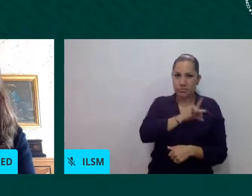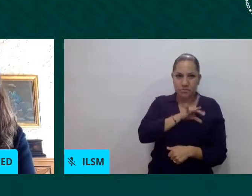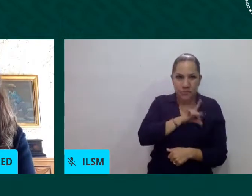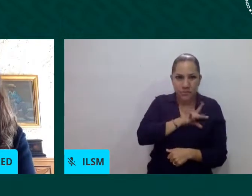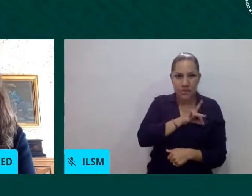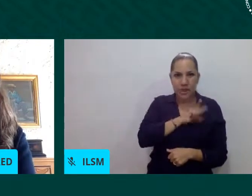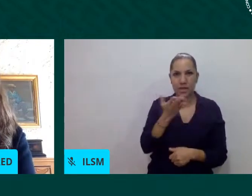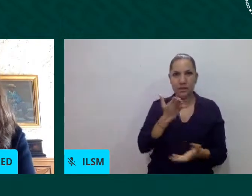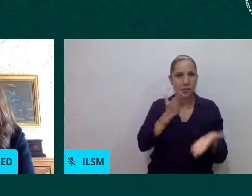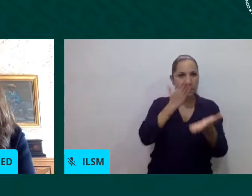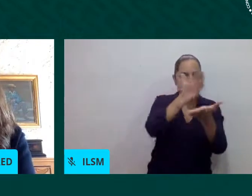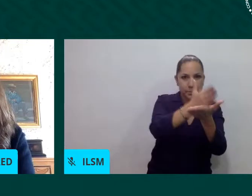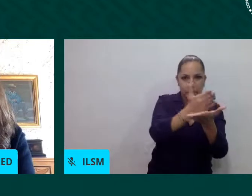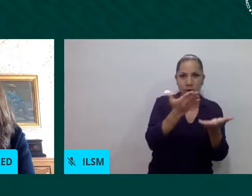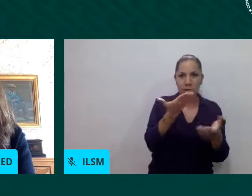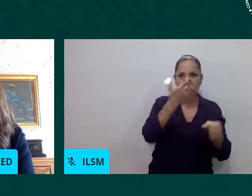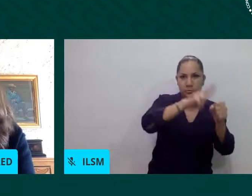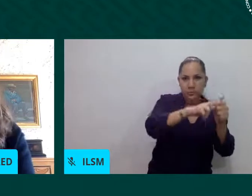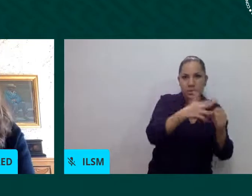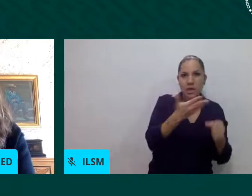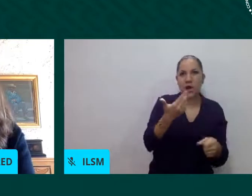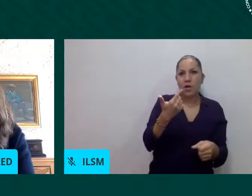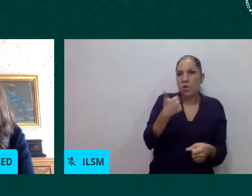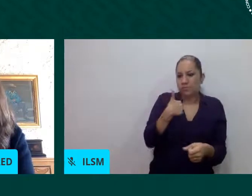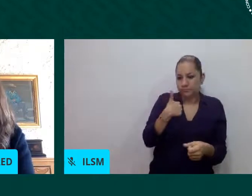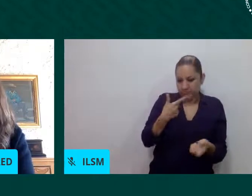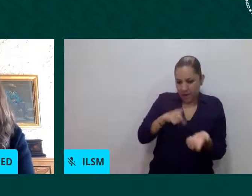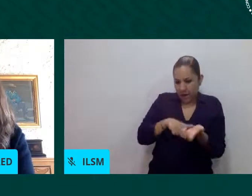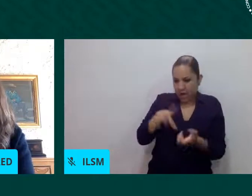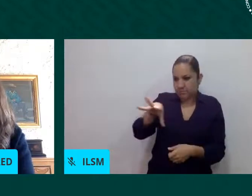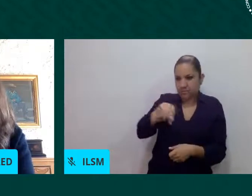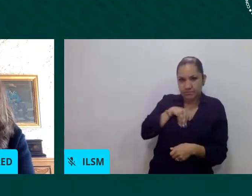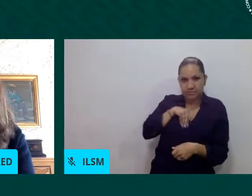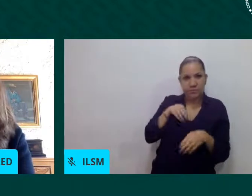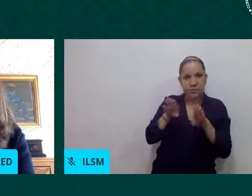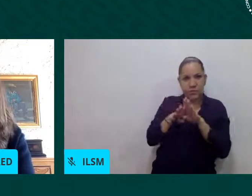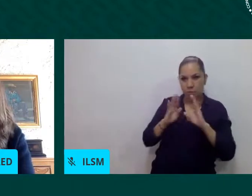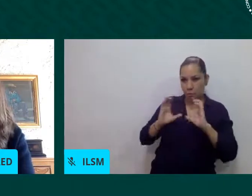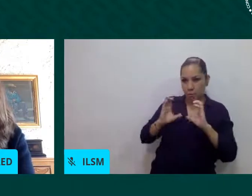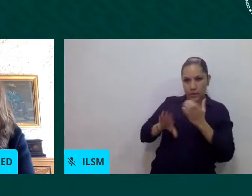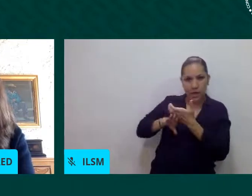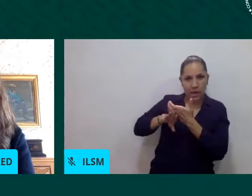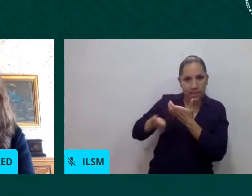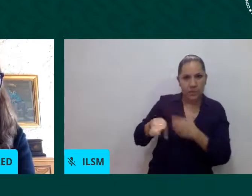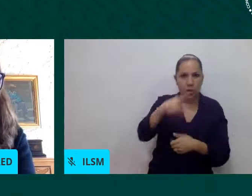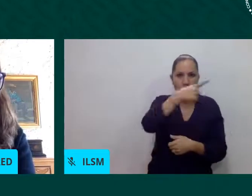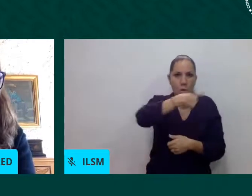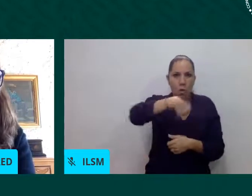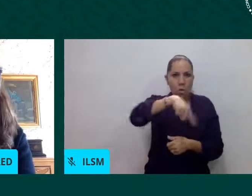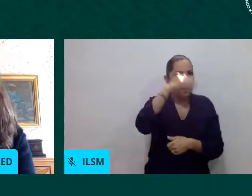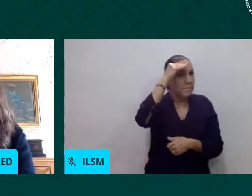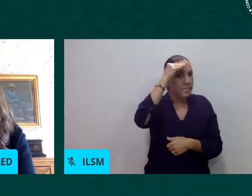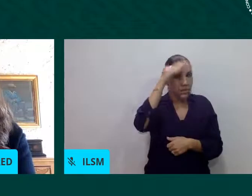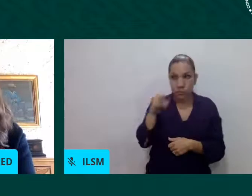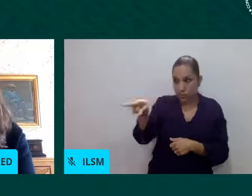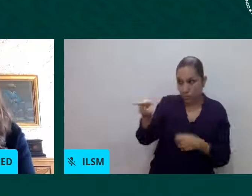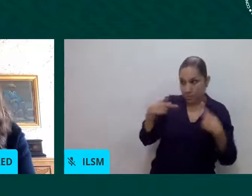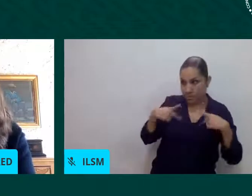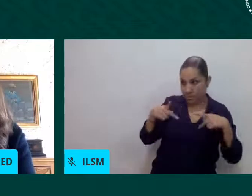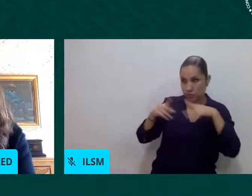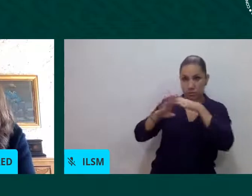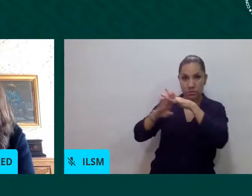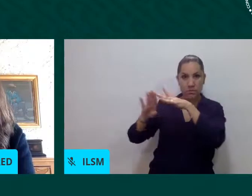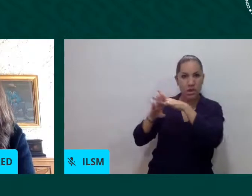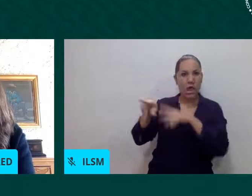Prevalece una estigmatización en torno a que las personas migrantes y refugiadas son un foco de infección de COVID-19. Hay poco acceso a la